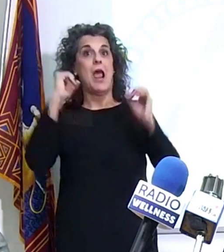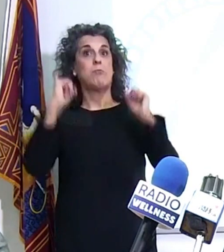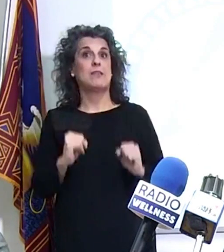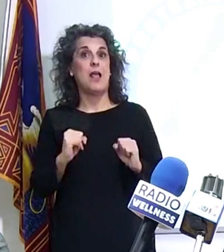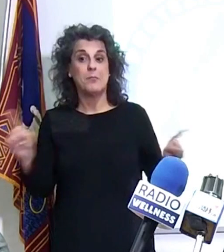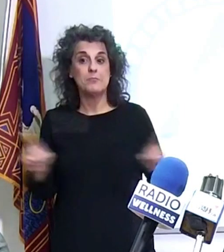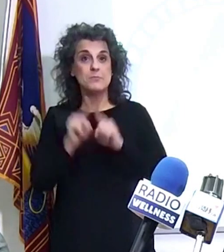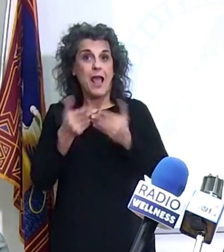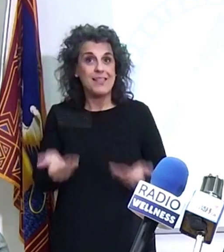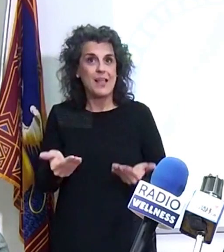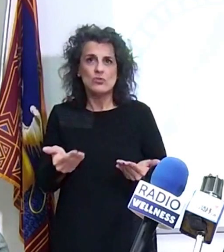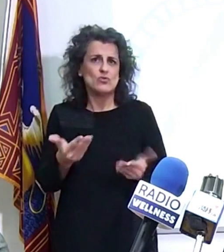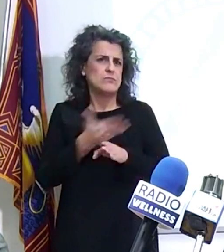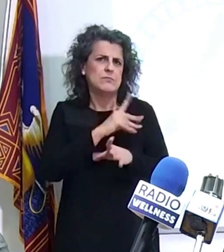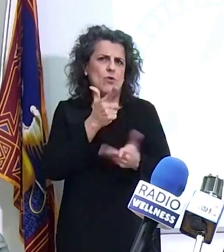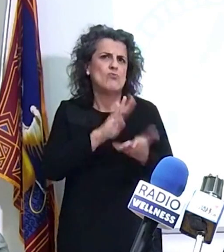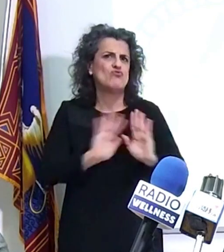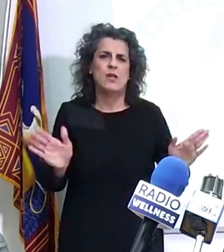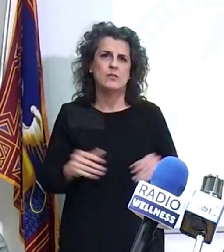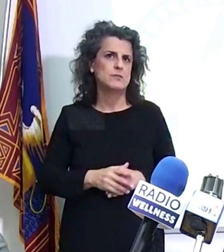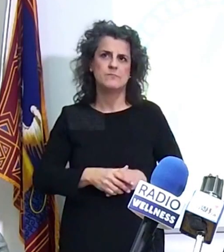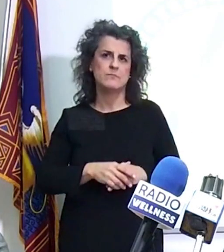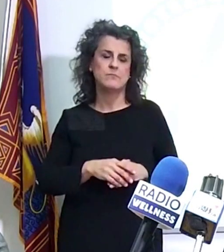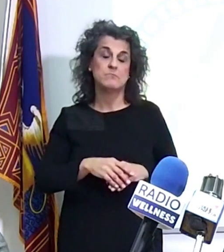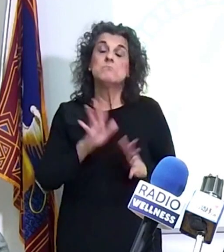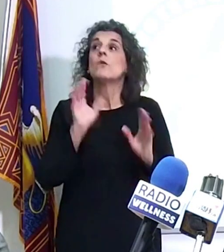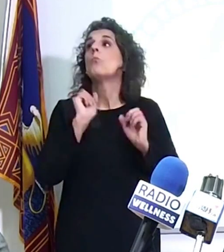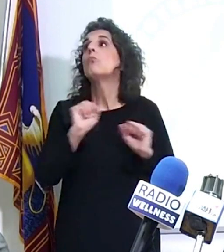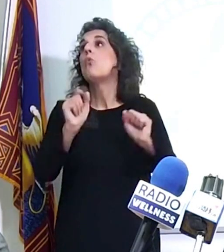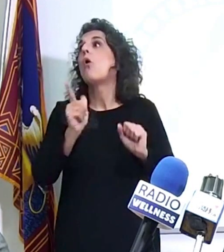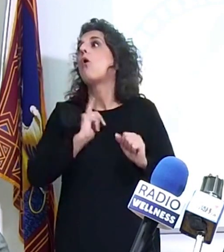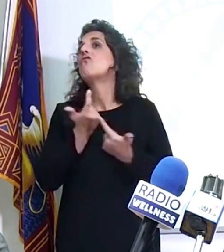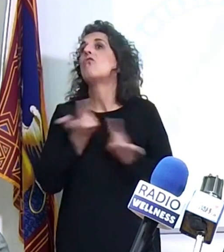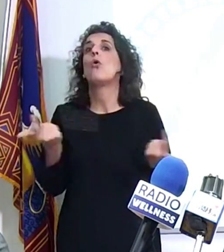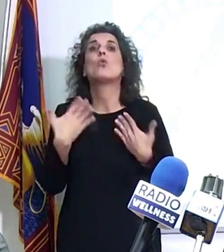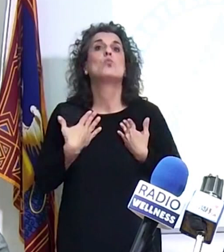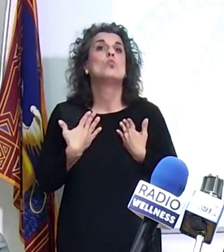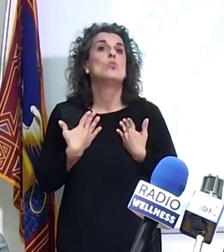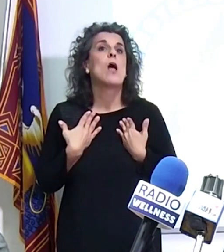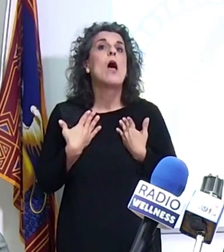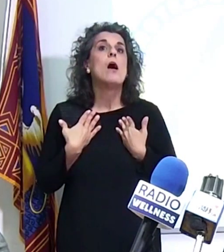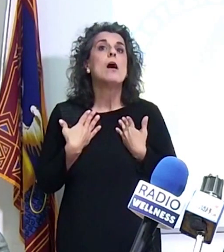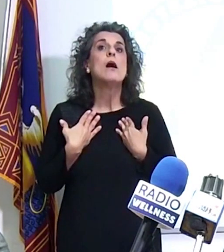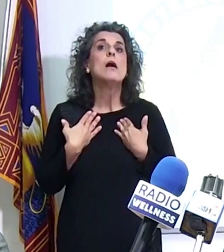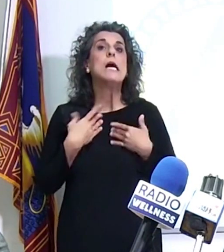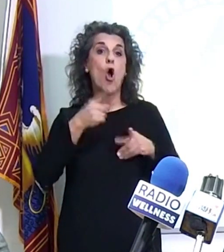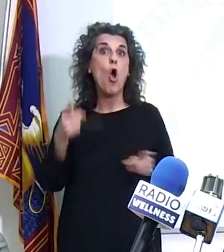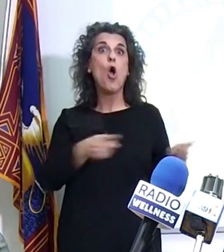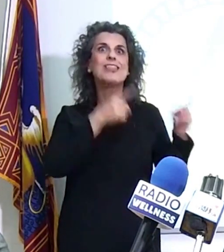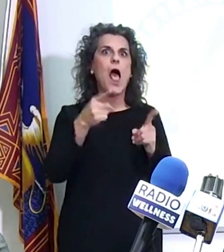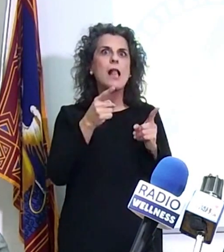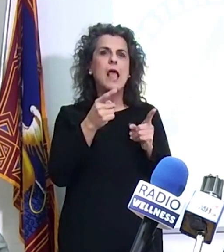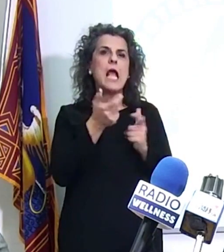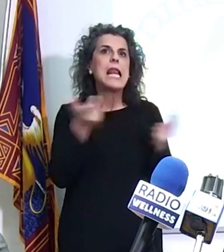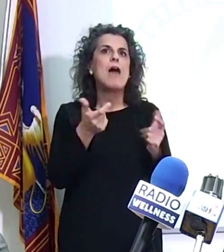strutturata oggi. Quindi magari abbiamo avuto anche la fortuna di non averla avuta in un momento nel quale avrebbe fatto